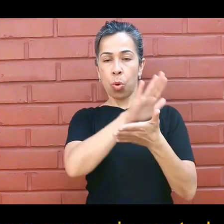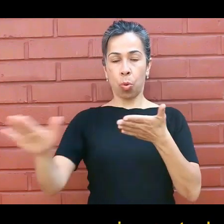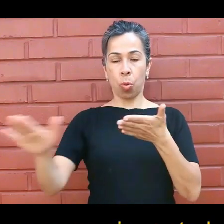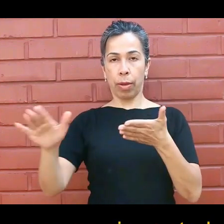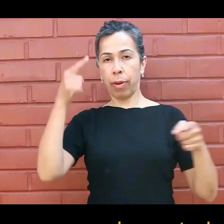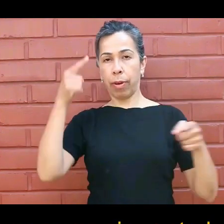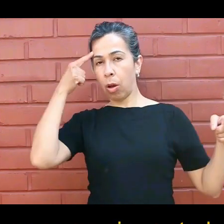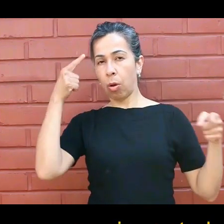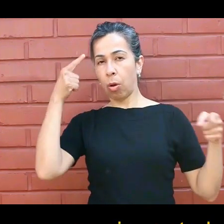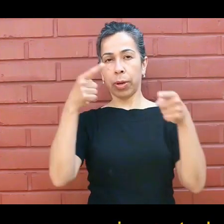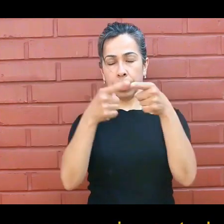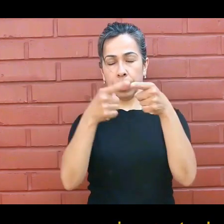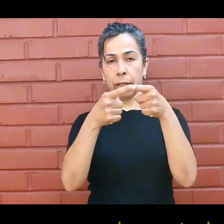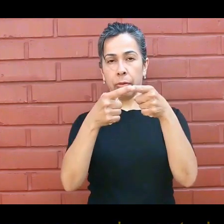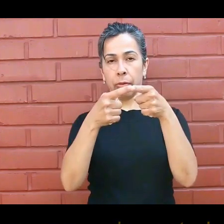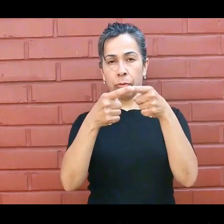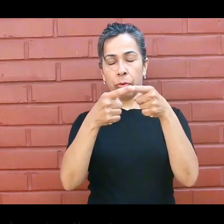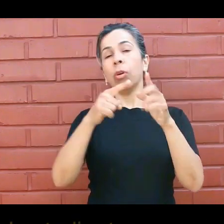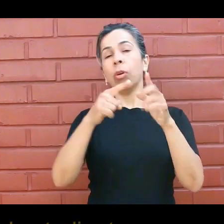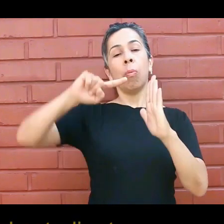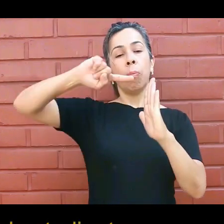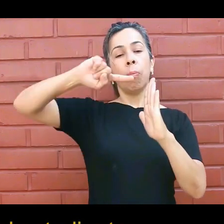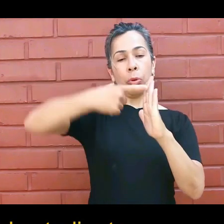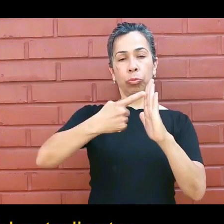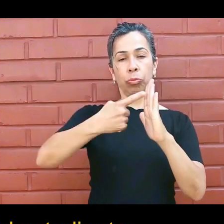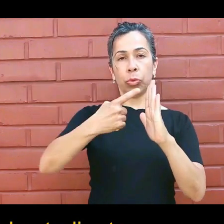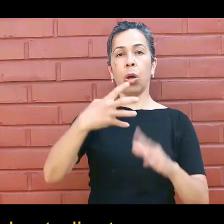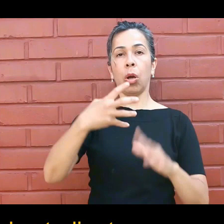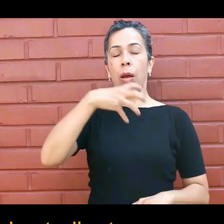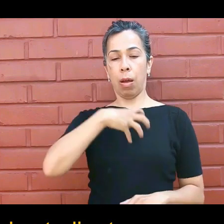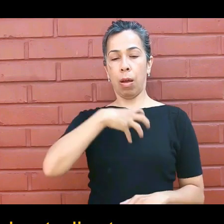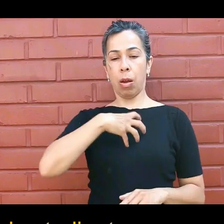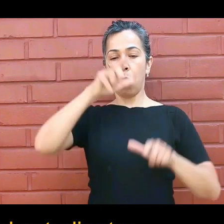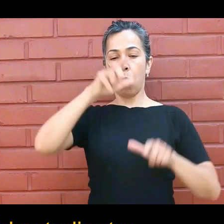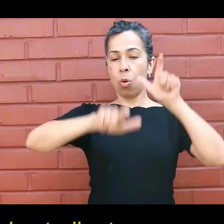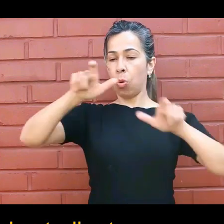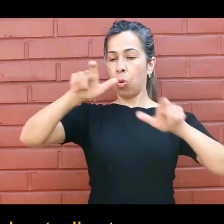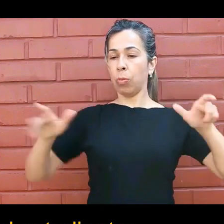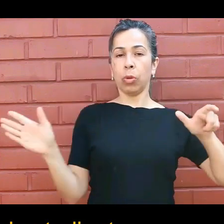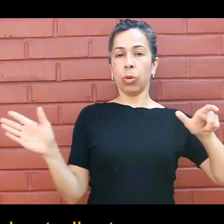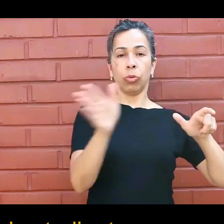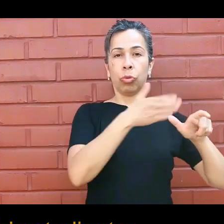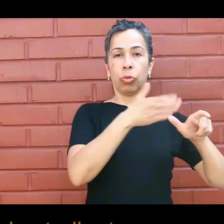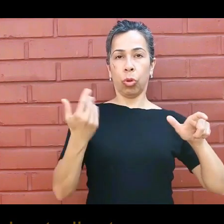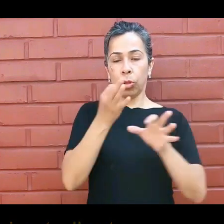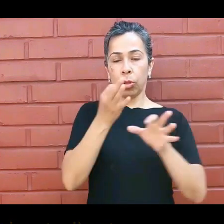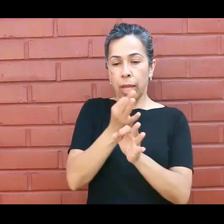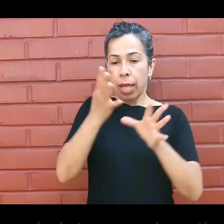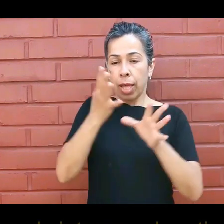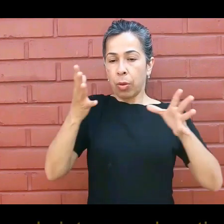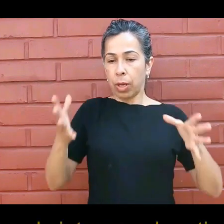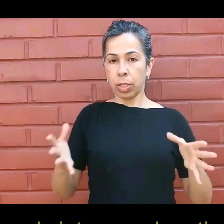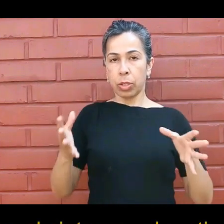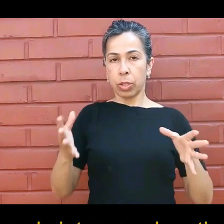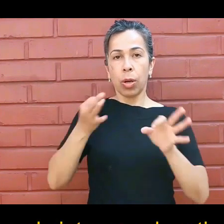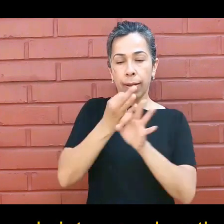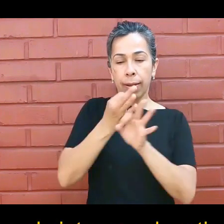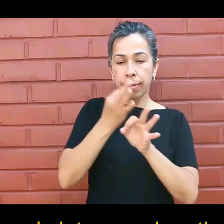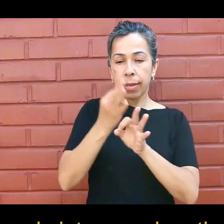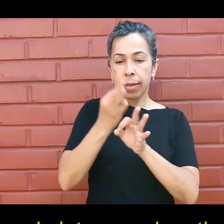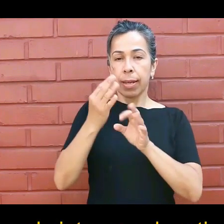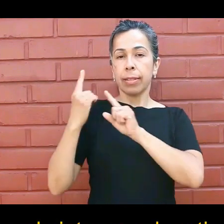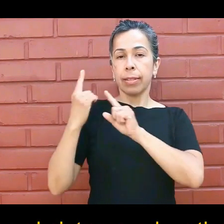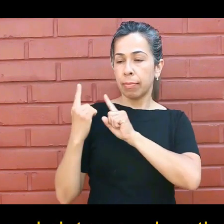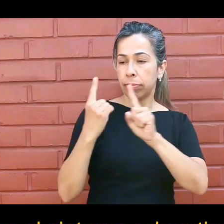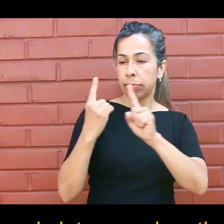toma como eje central la trayectoria real del estudiante, pensándola